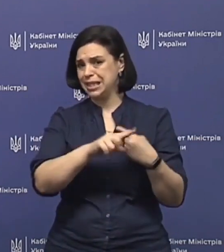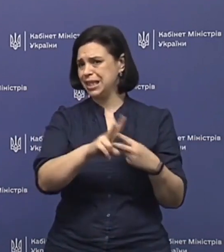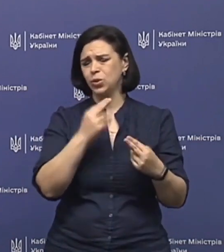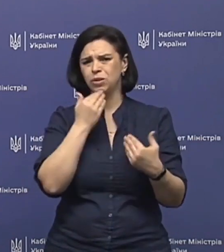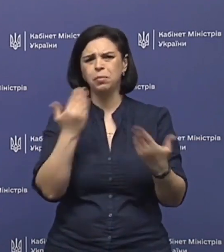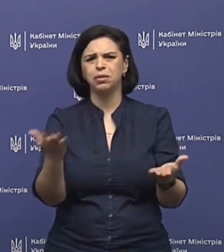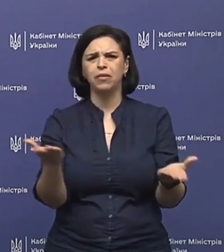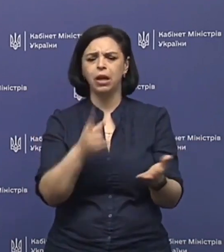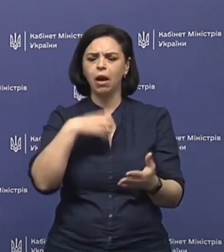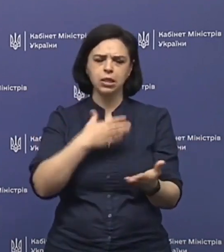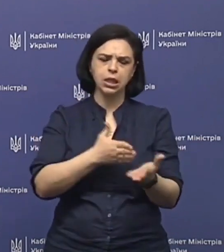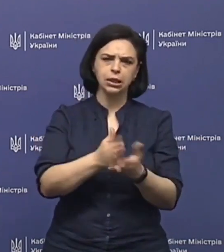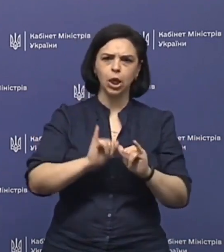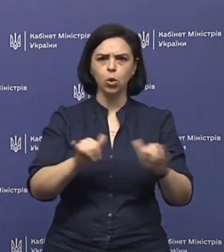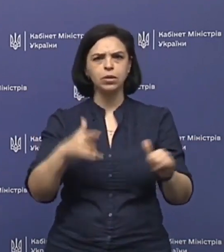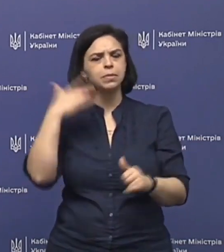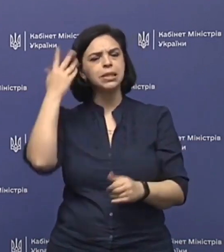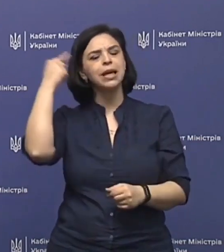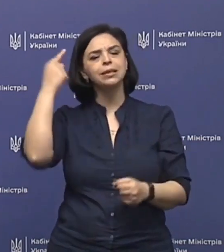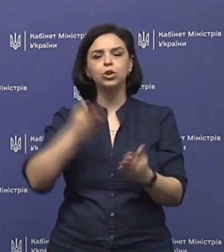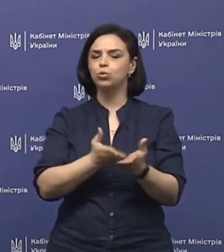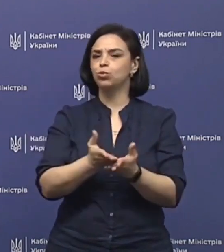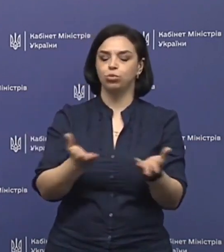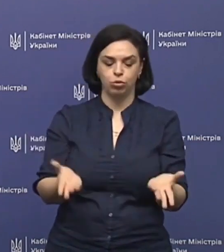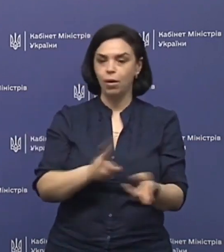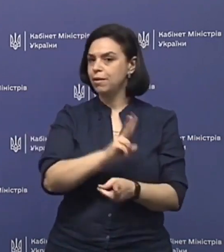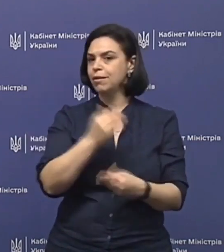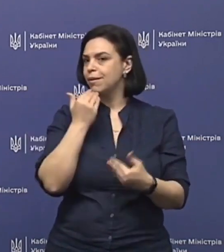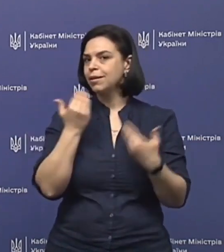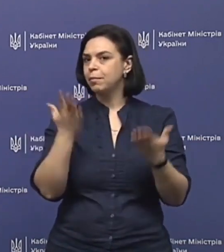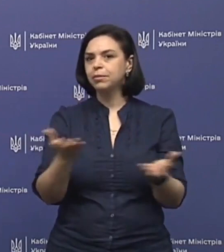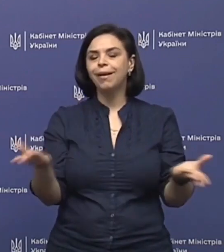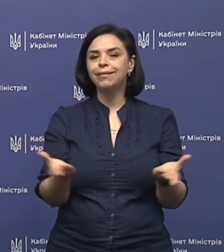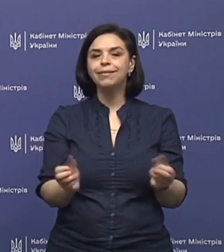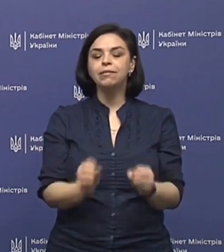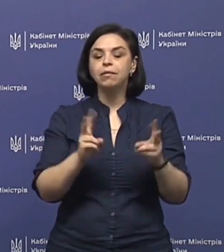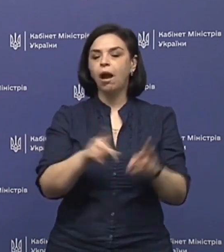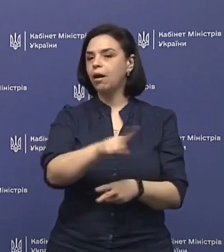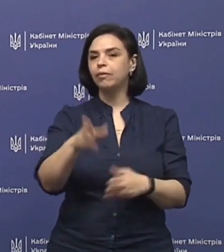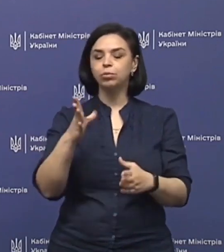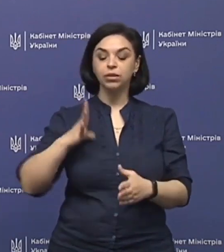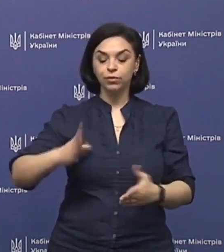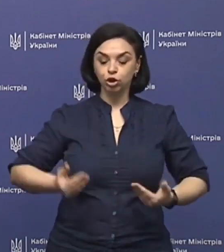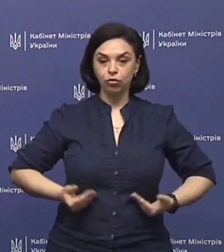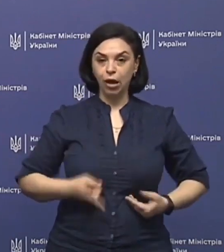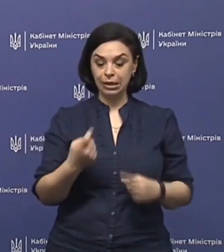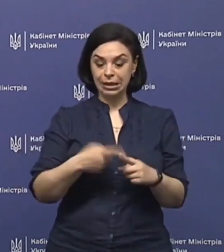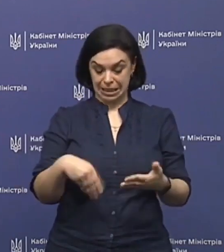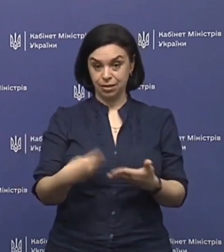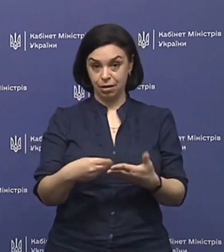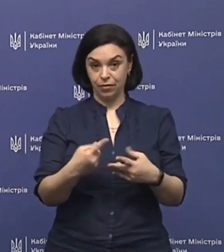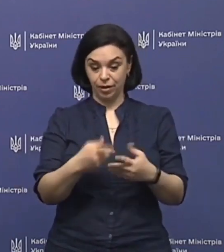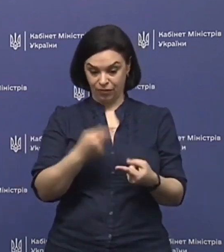Їх ніхто не питав, яка стратегія розвитку психіатричної служби. Їх ніхто не питав, яким чином ви будете виживати на цій